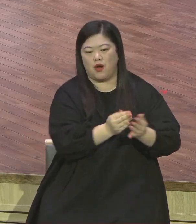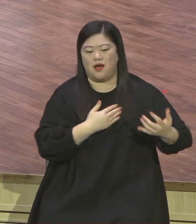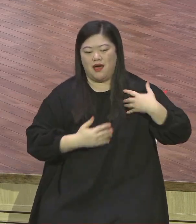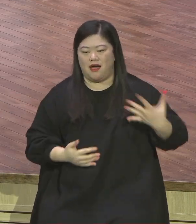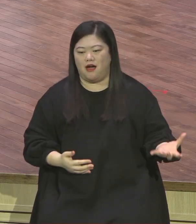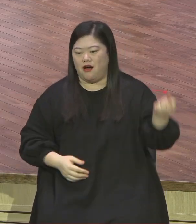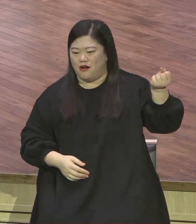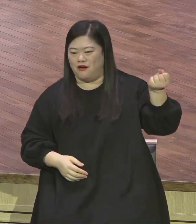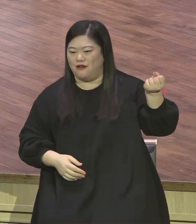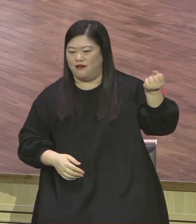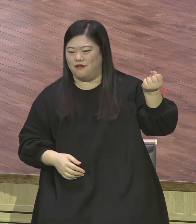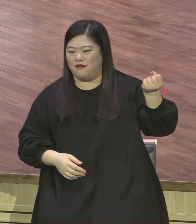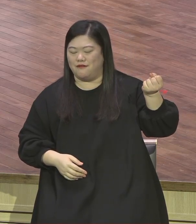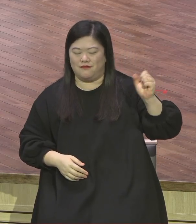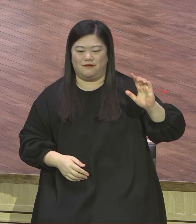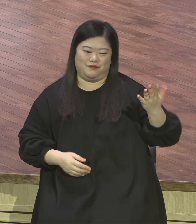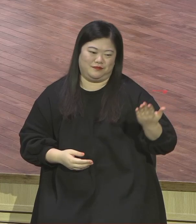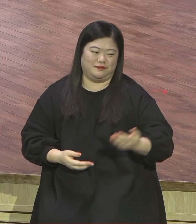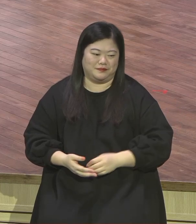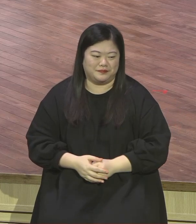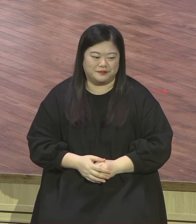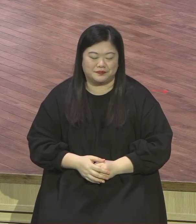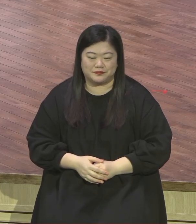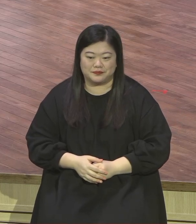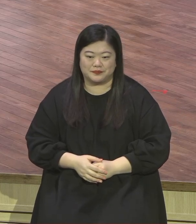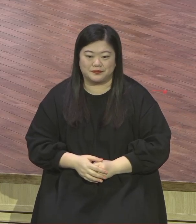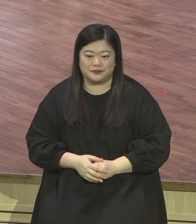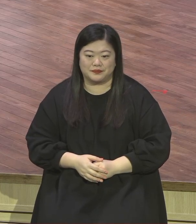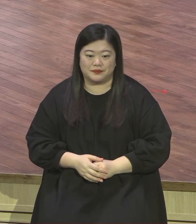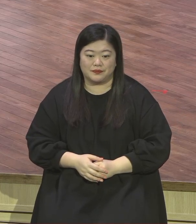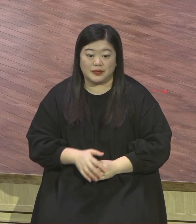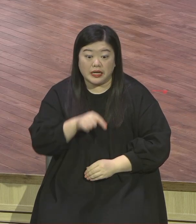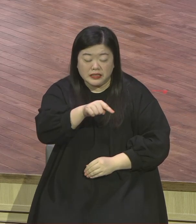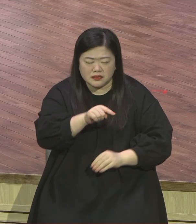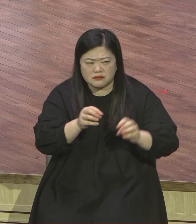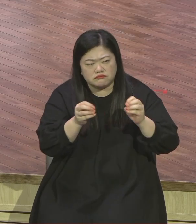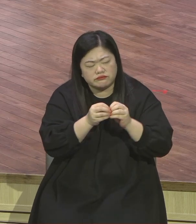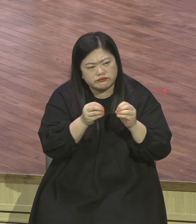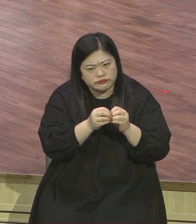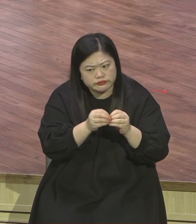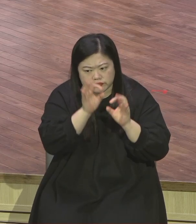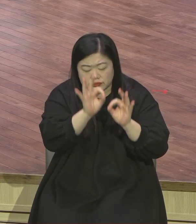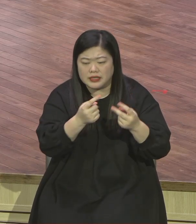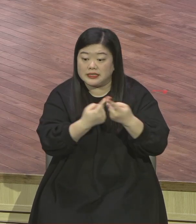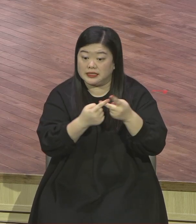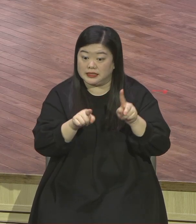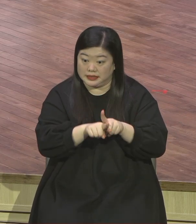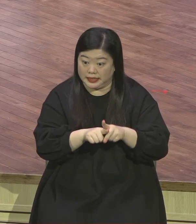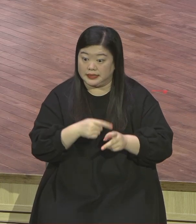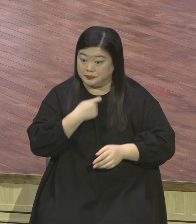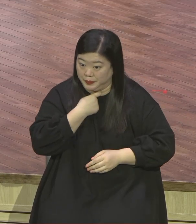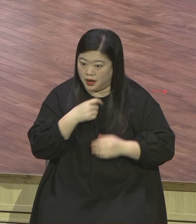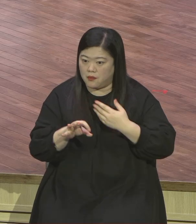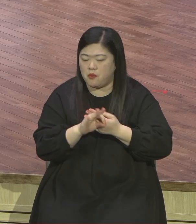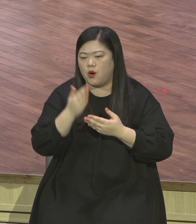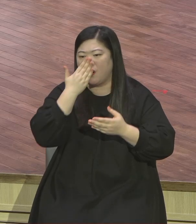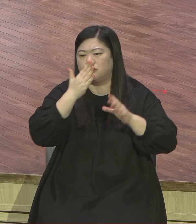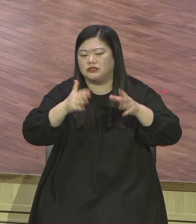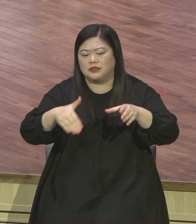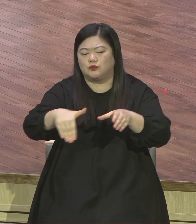감춘 부하 비유를 이해하기 위해서는 그 당시 이 유대 문화의 배경을